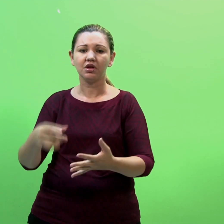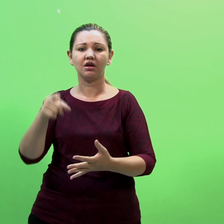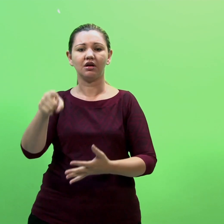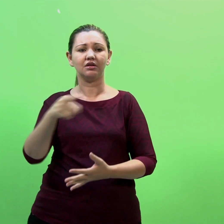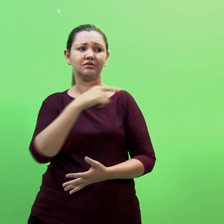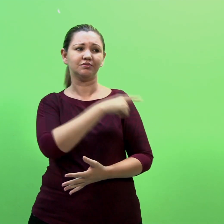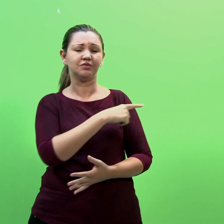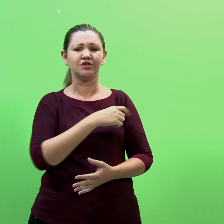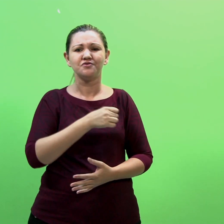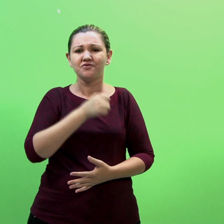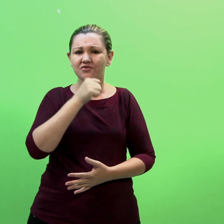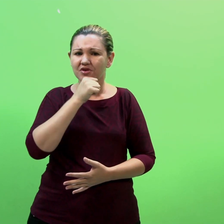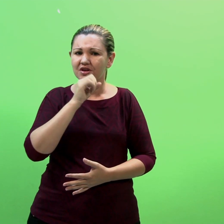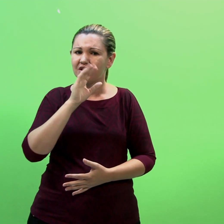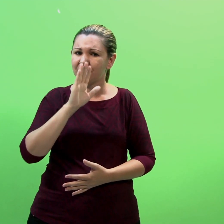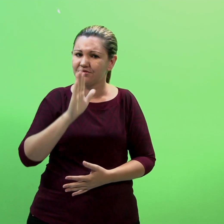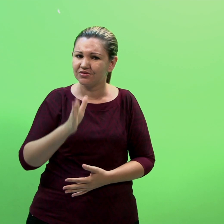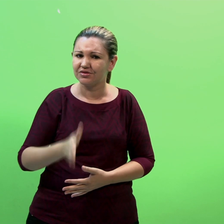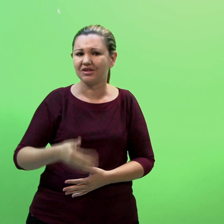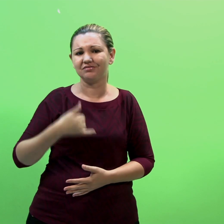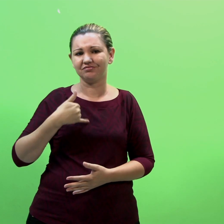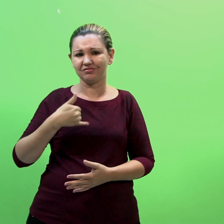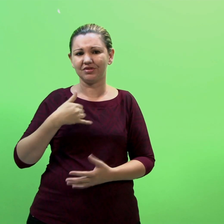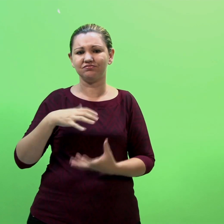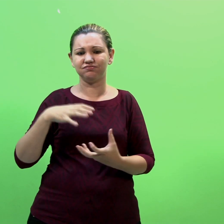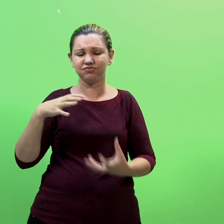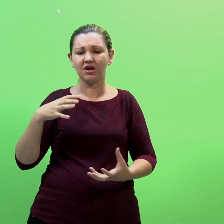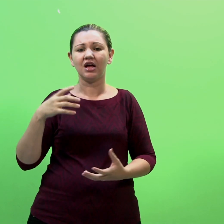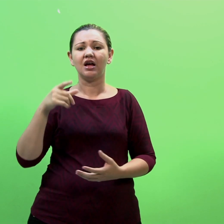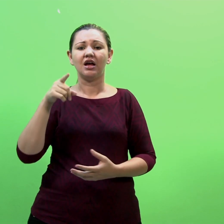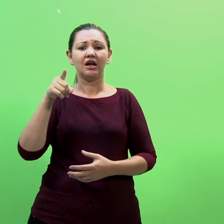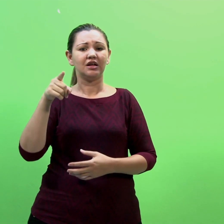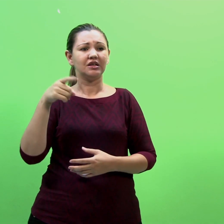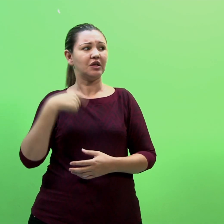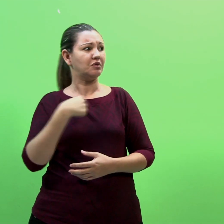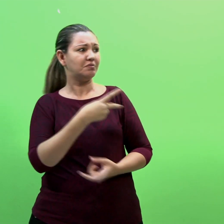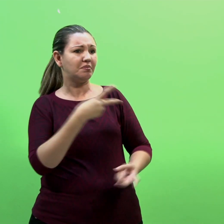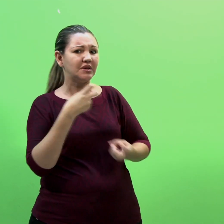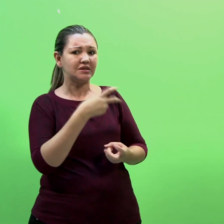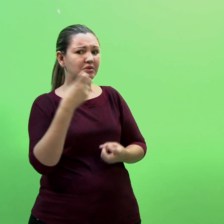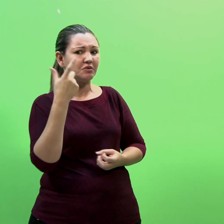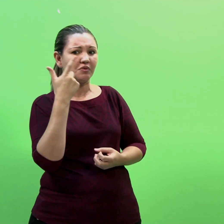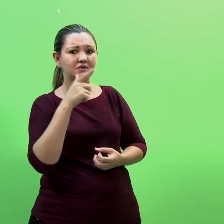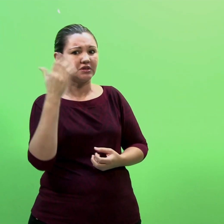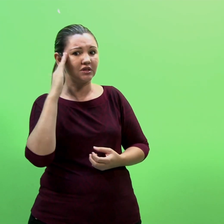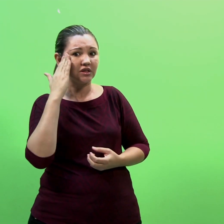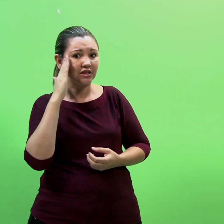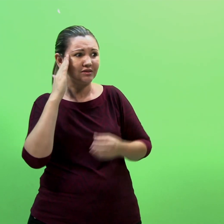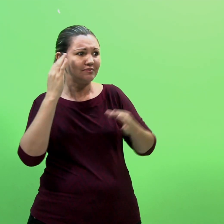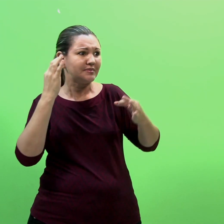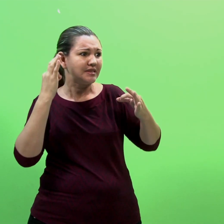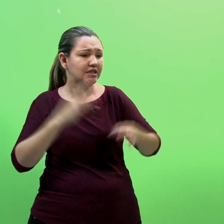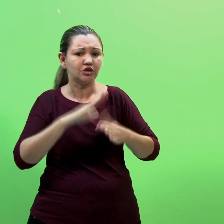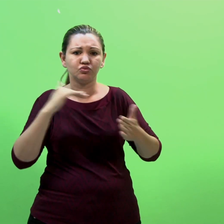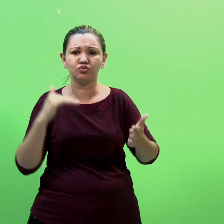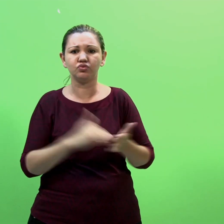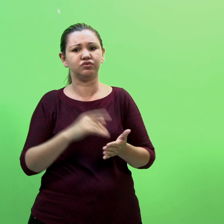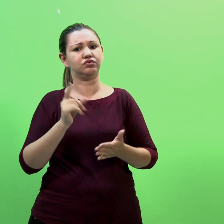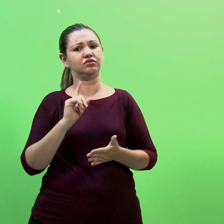elevada E que costumava utilizar sinais domésticos E que, por isso, estava tendo certa dificuldade em compreendê-lo na